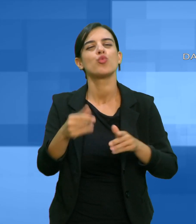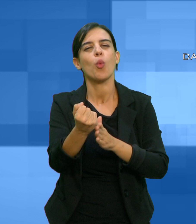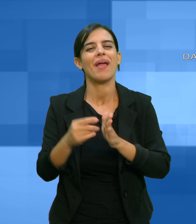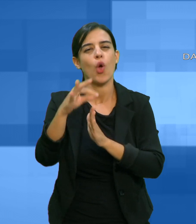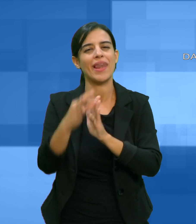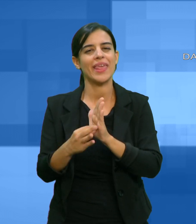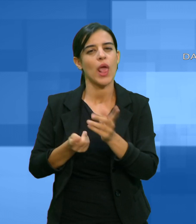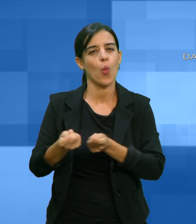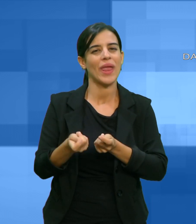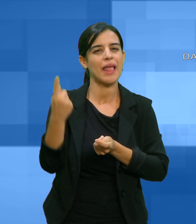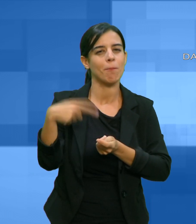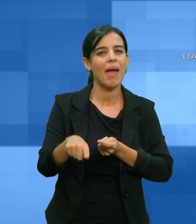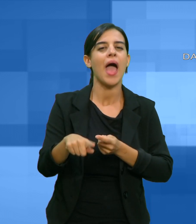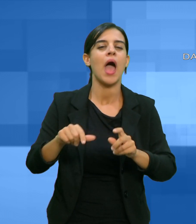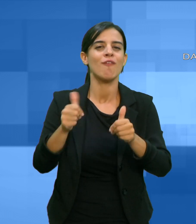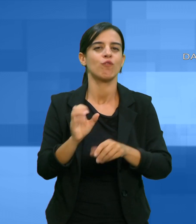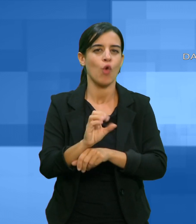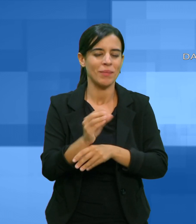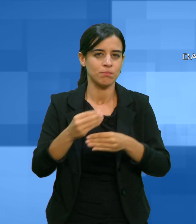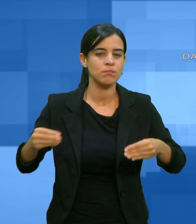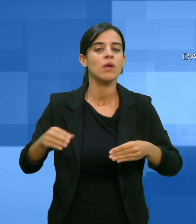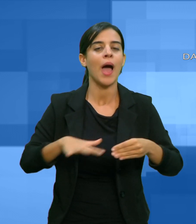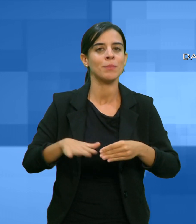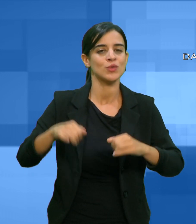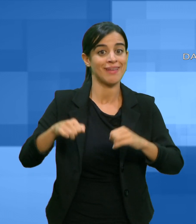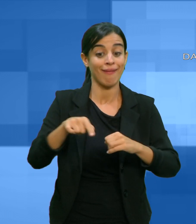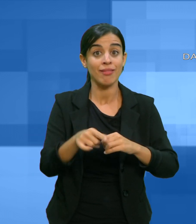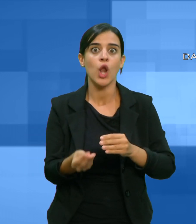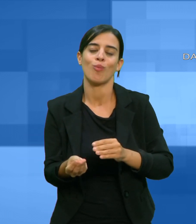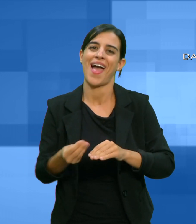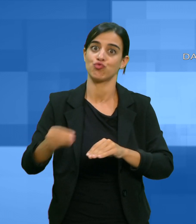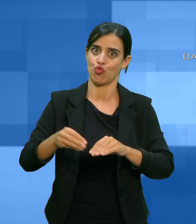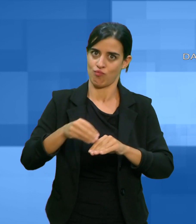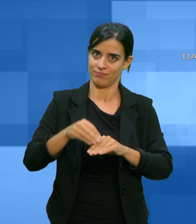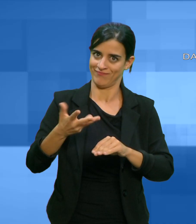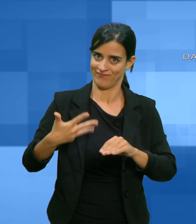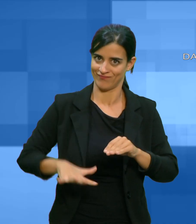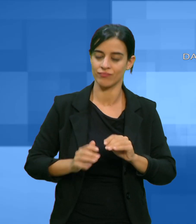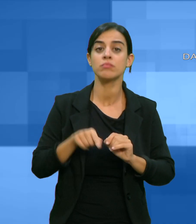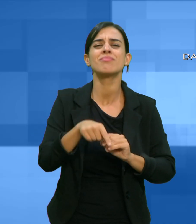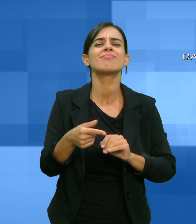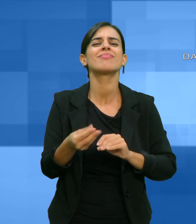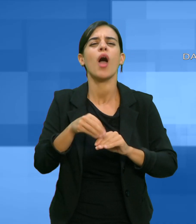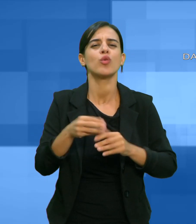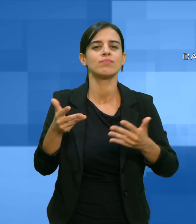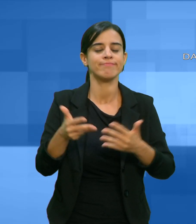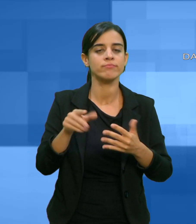in ambito sanitario con un adeguamento della remunerazione e dei